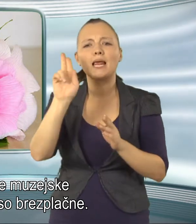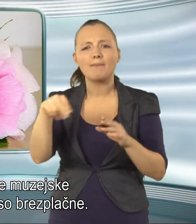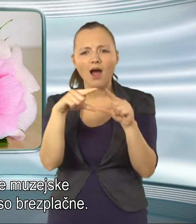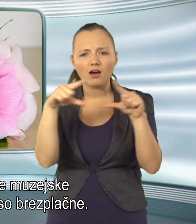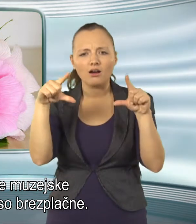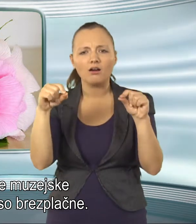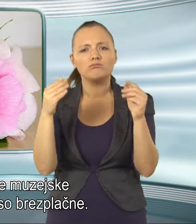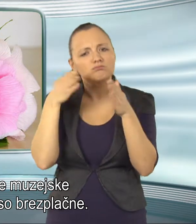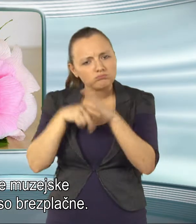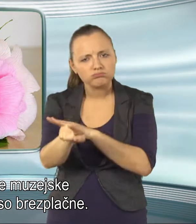brezplačne.